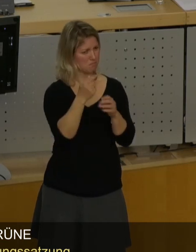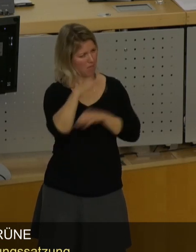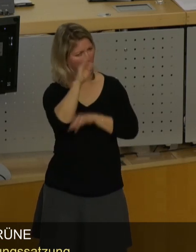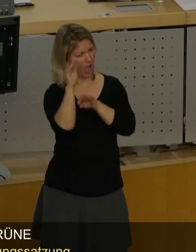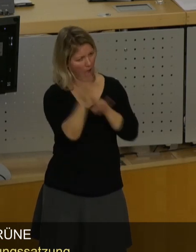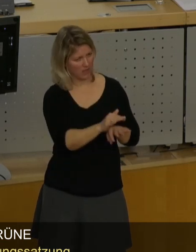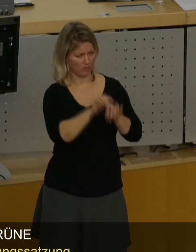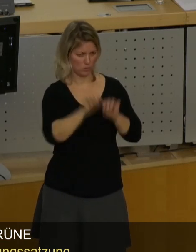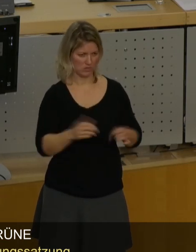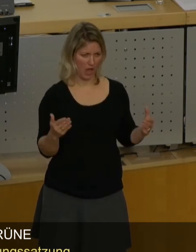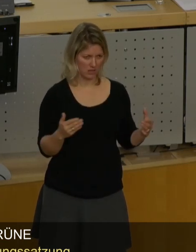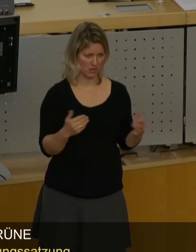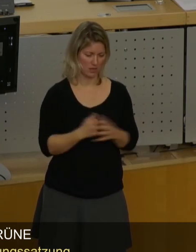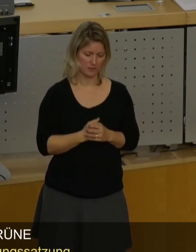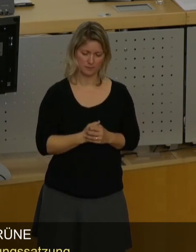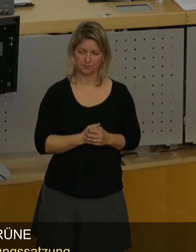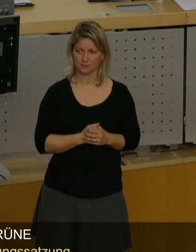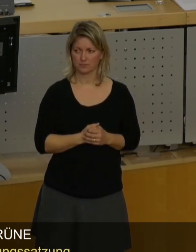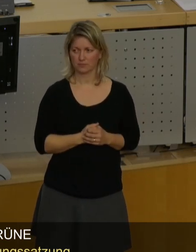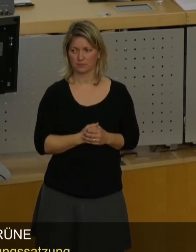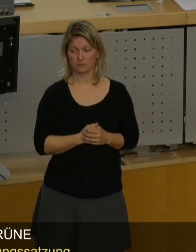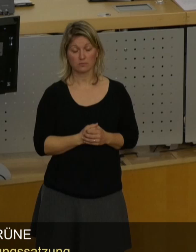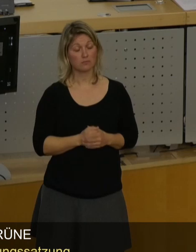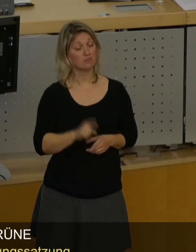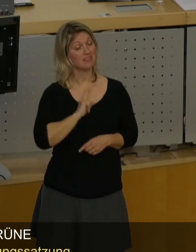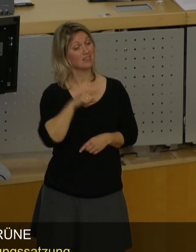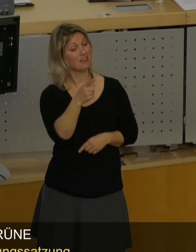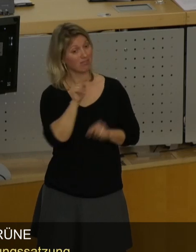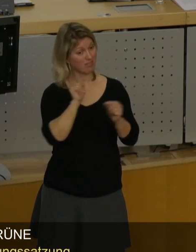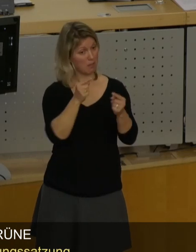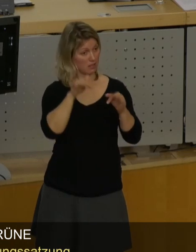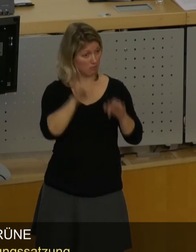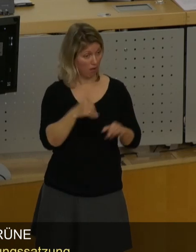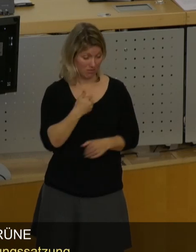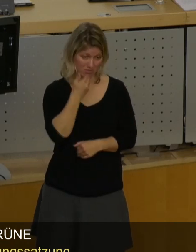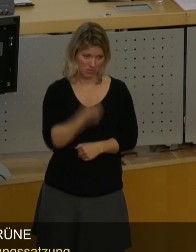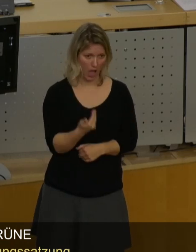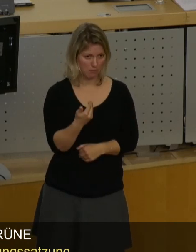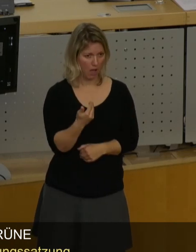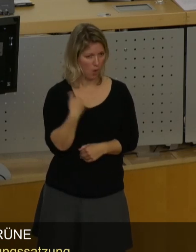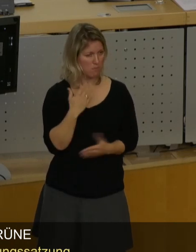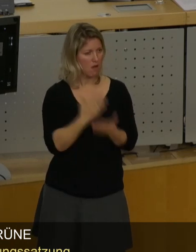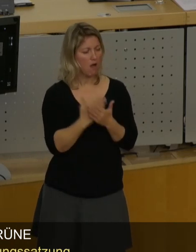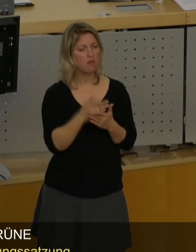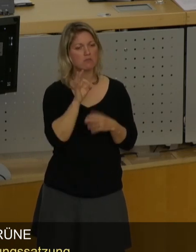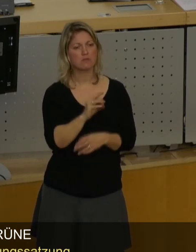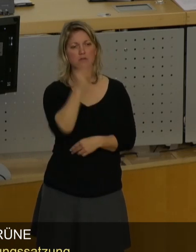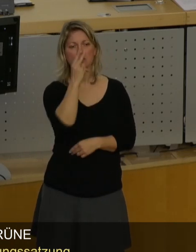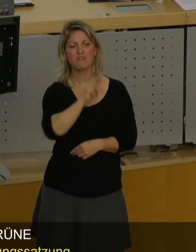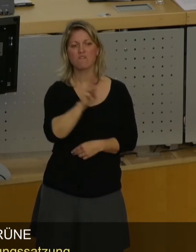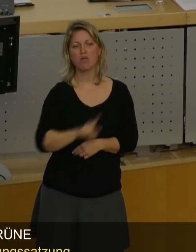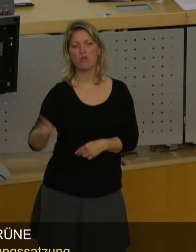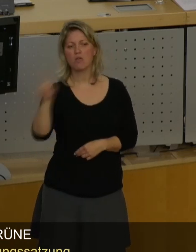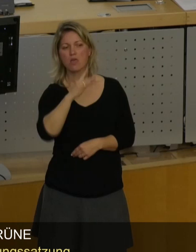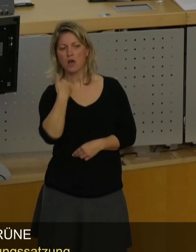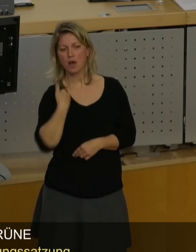der Bürgerinnen und Bürger in der Landeshauptstadt Dresden. Und ich bin sehr dankbar für diese Debatte, weil sie zeigt nämlich, wer arbeitet daran, dass es